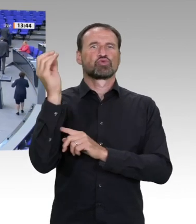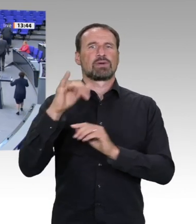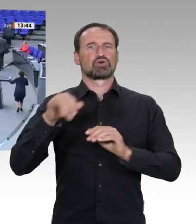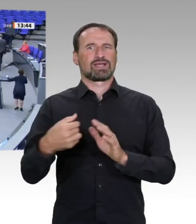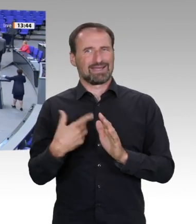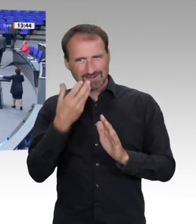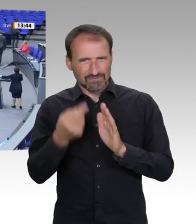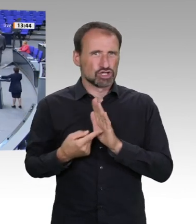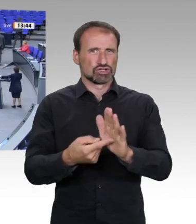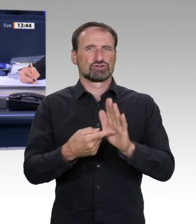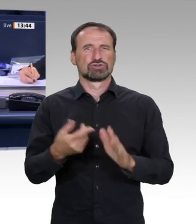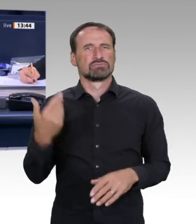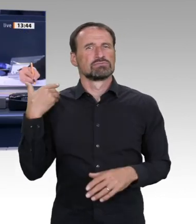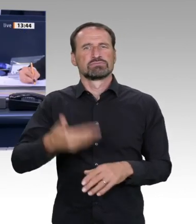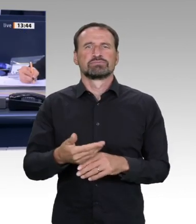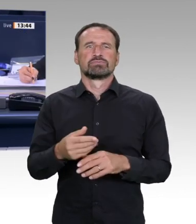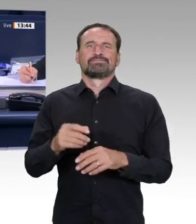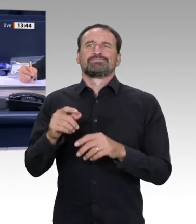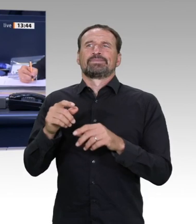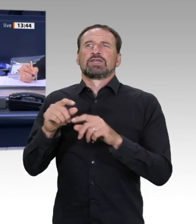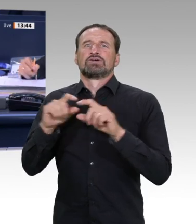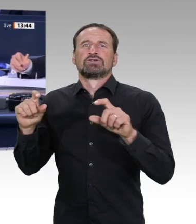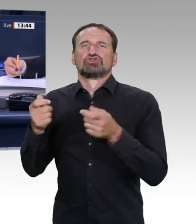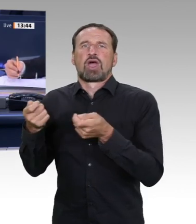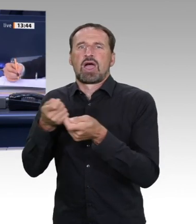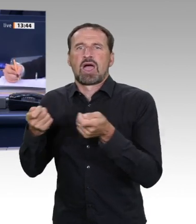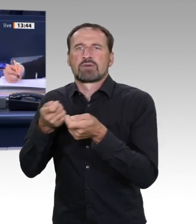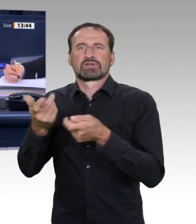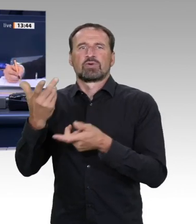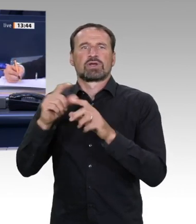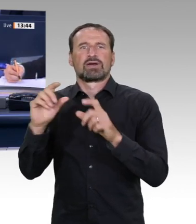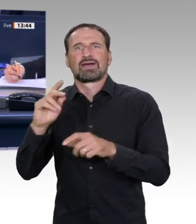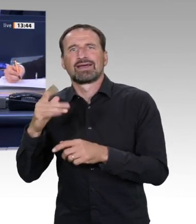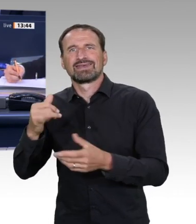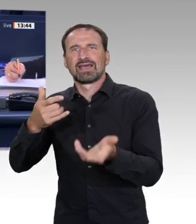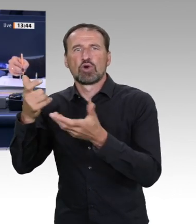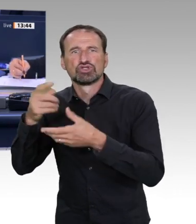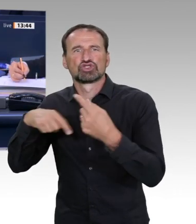Der nächste Redner für die Fraktion der SPD ist der Kollege Dr. Karampa Diaby.